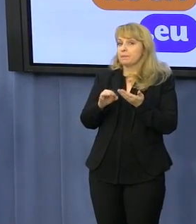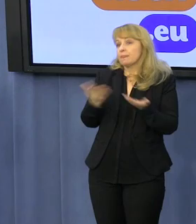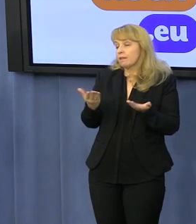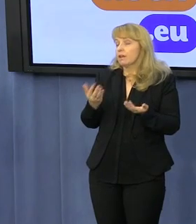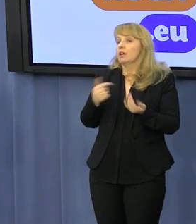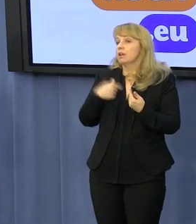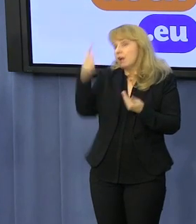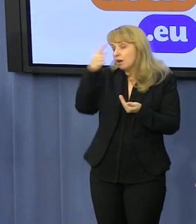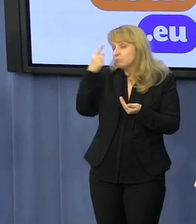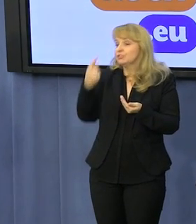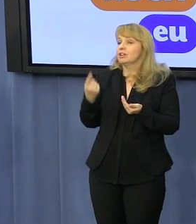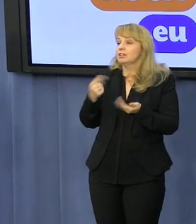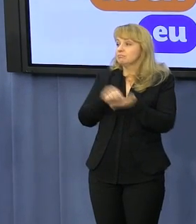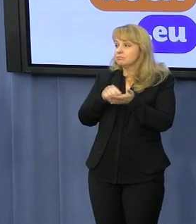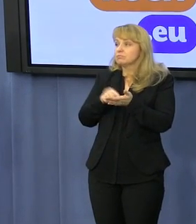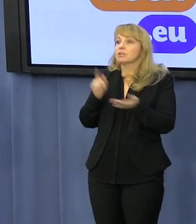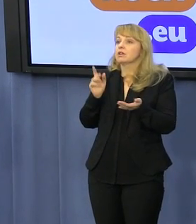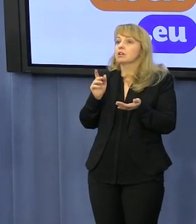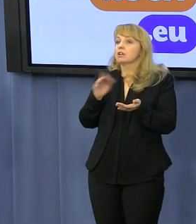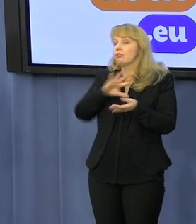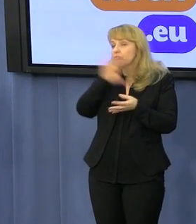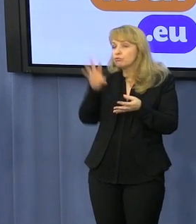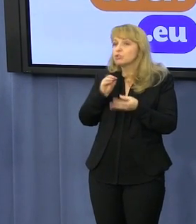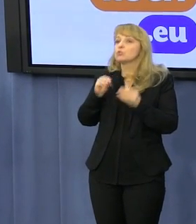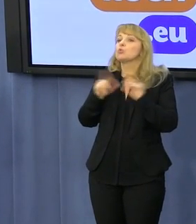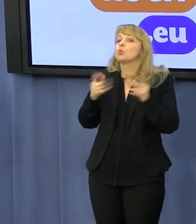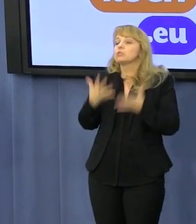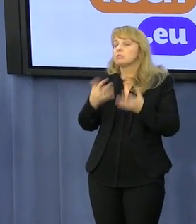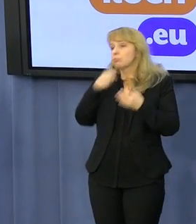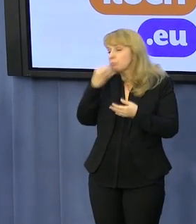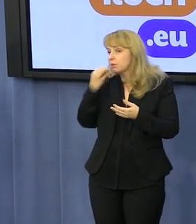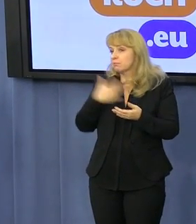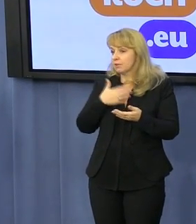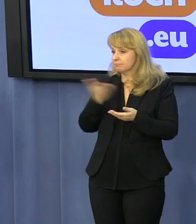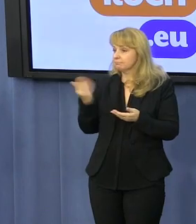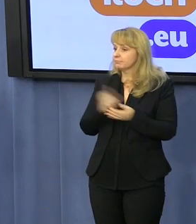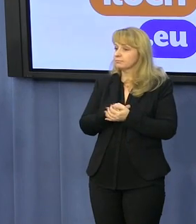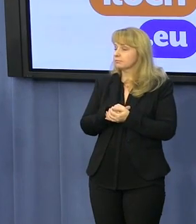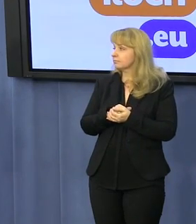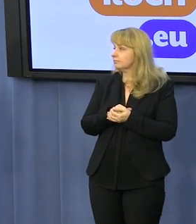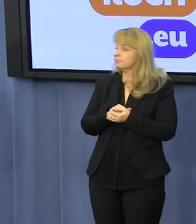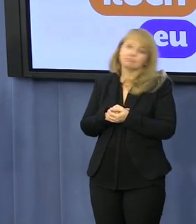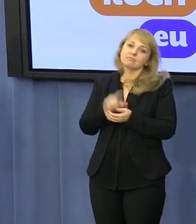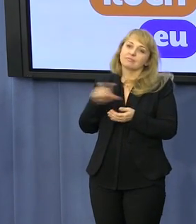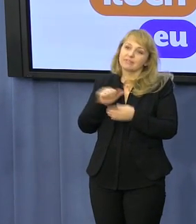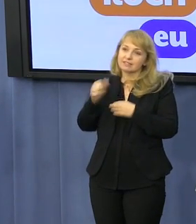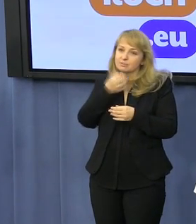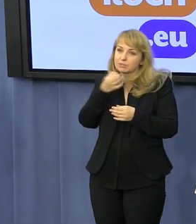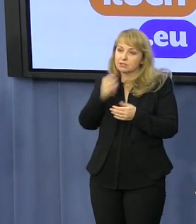cóż, myślę, że to tyle kwestią wstępu. Dziękuję, jeśli jakieś pytania. Czy są pytania?